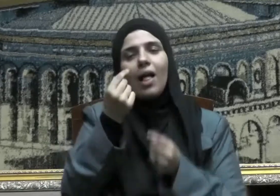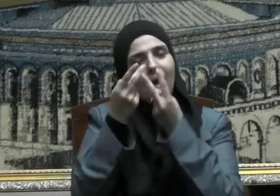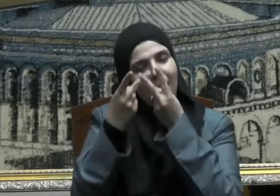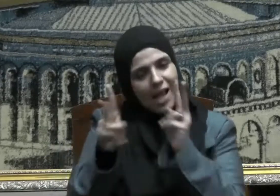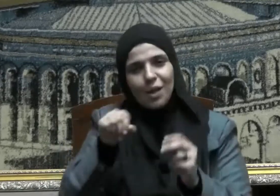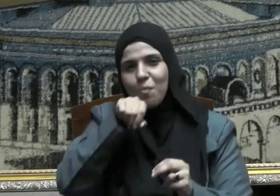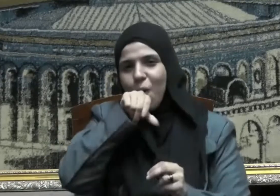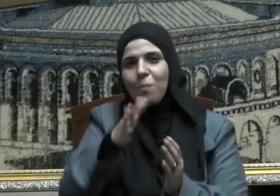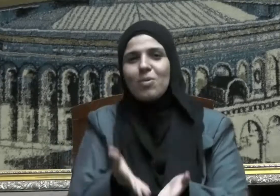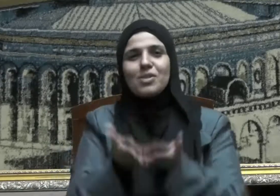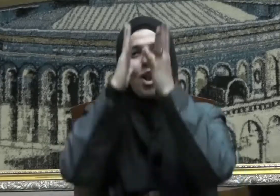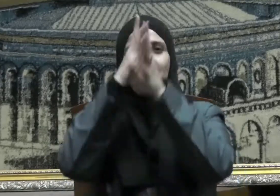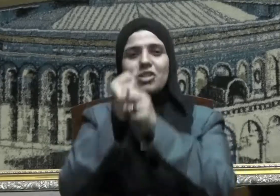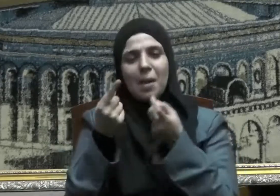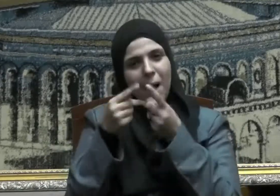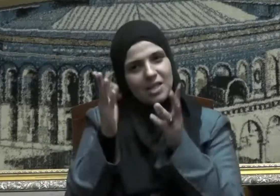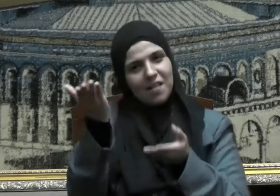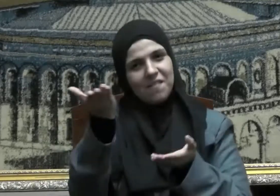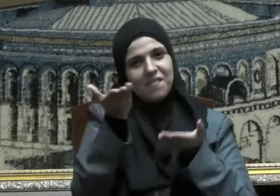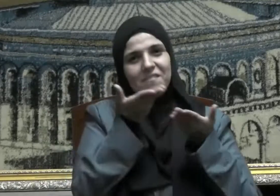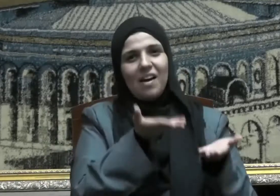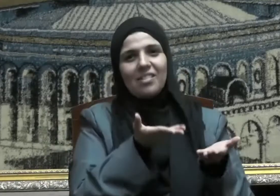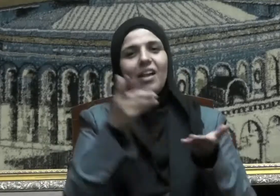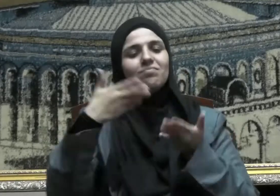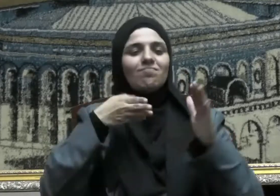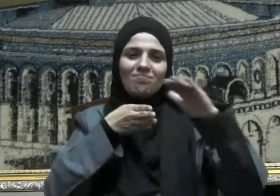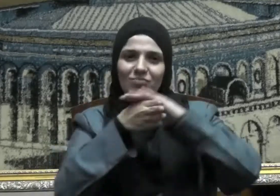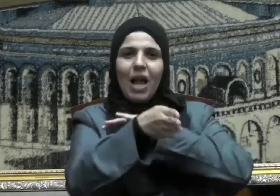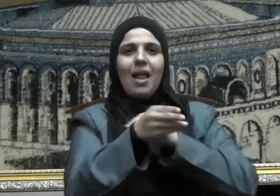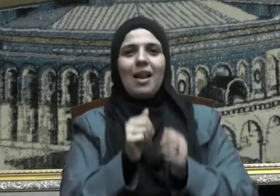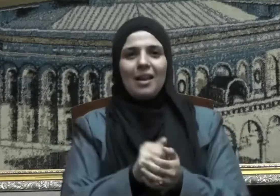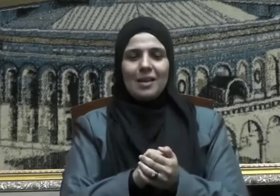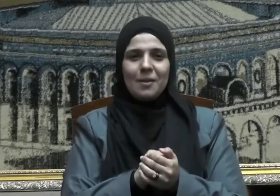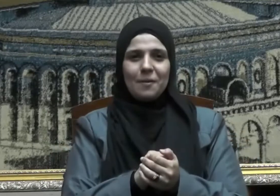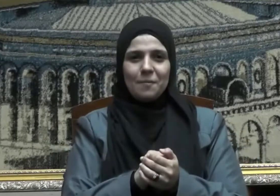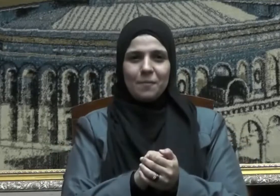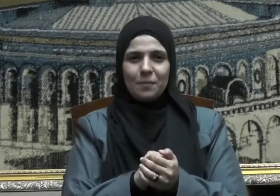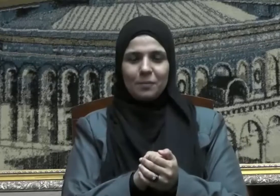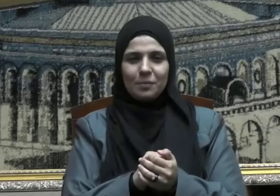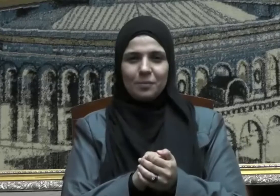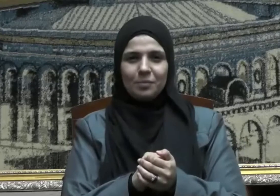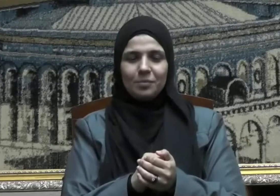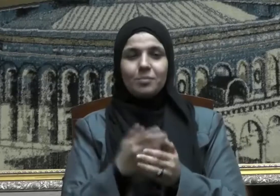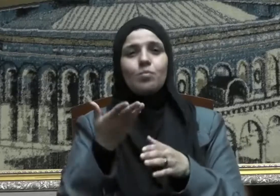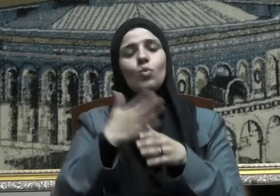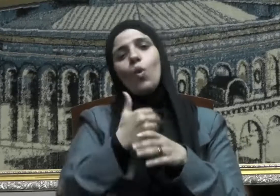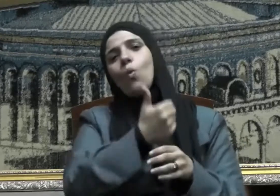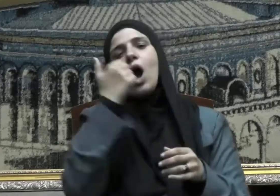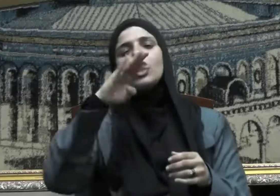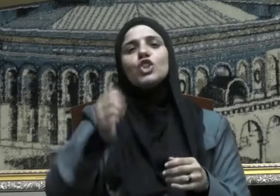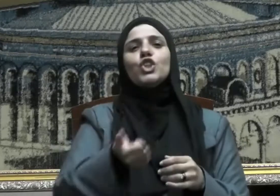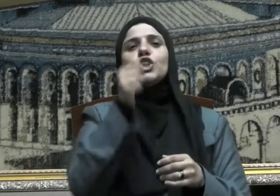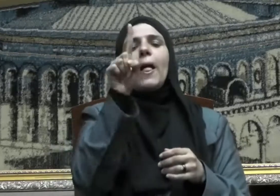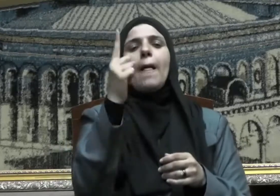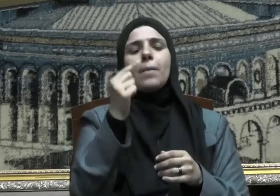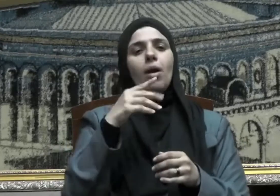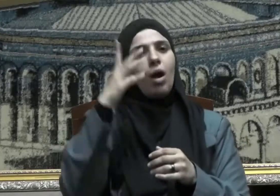فأذن له النبي صلى الله عليه وسلم فدخل وعن جابر